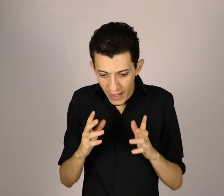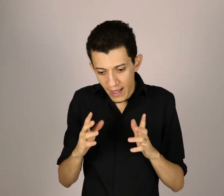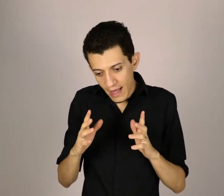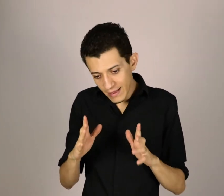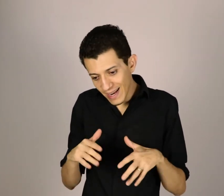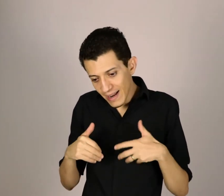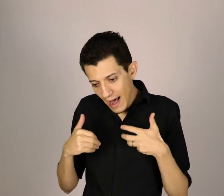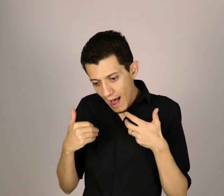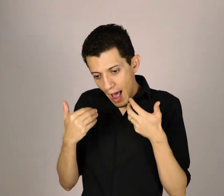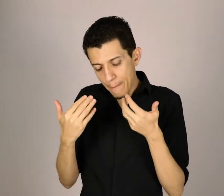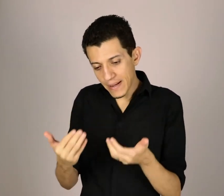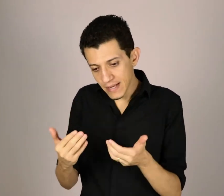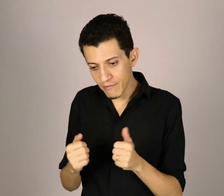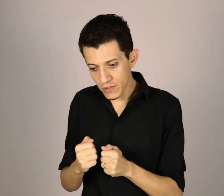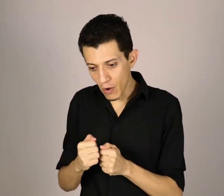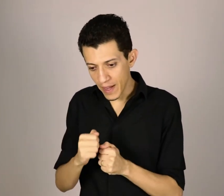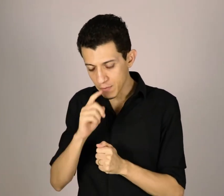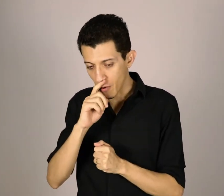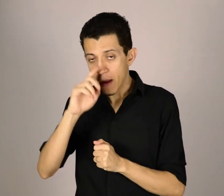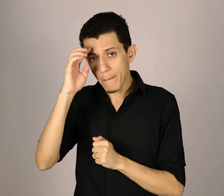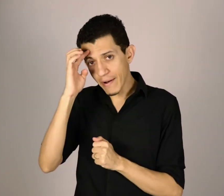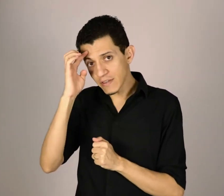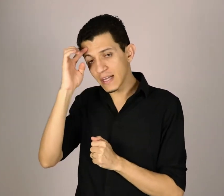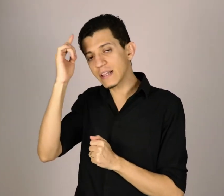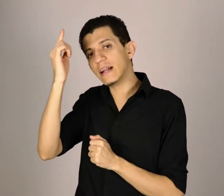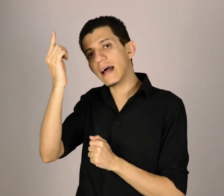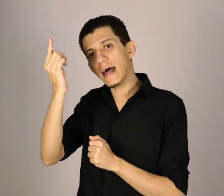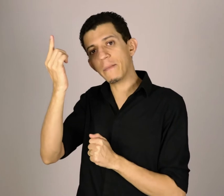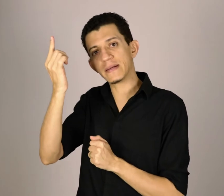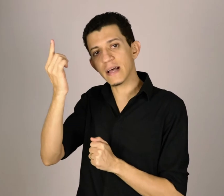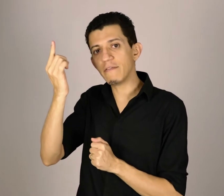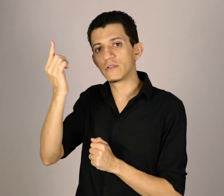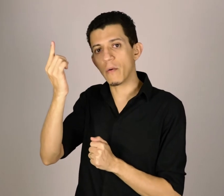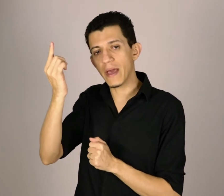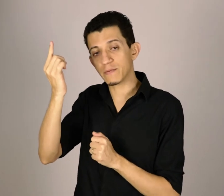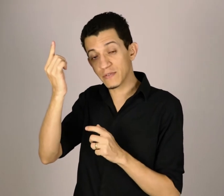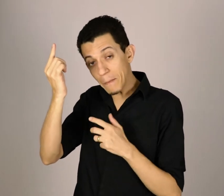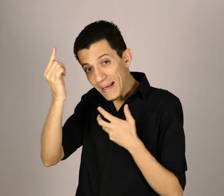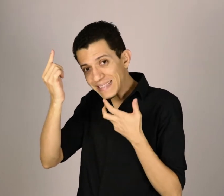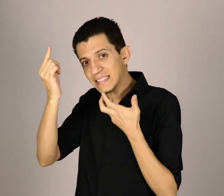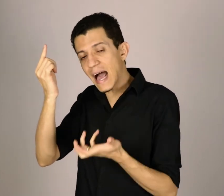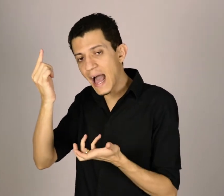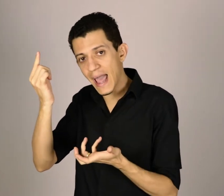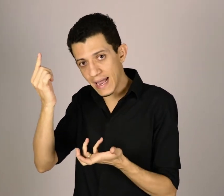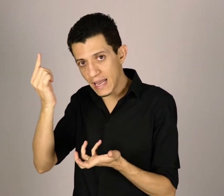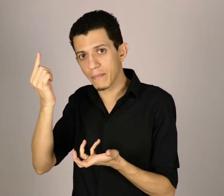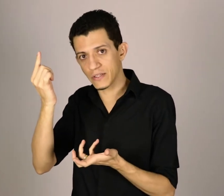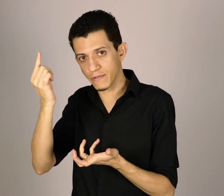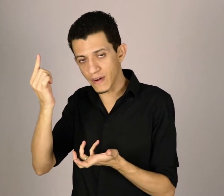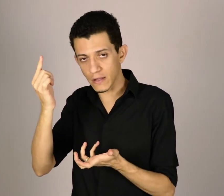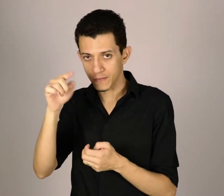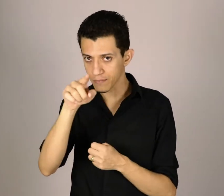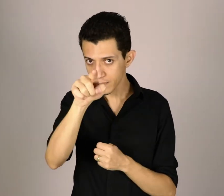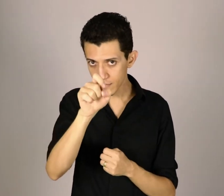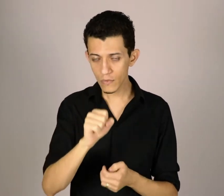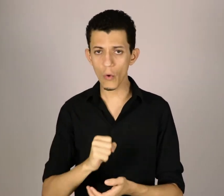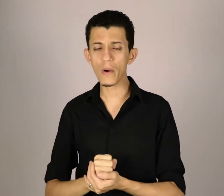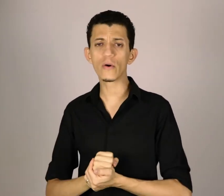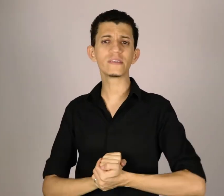treinar a pensar visualmente. Bom, para você treinar a pensar visualmente, para você pensar em Libras de fato, uma coisa